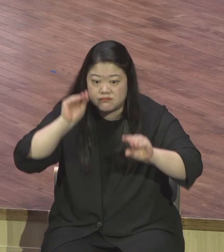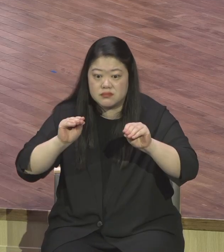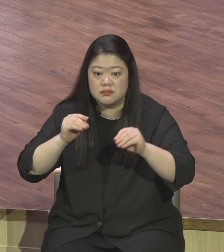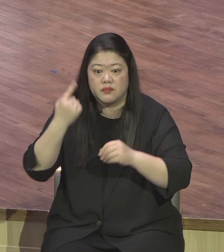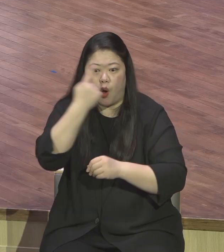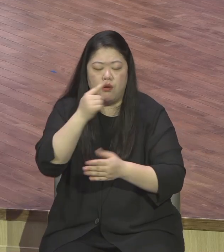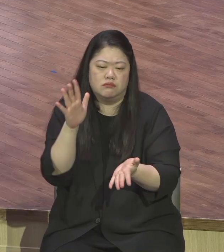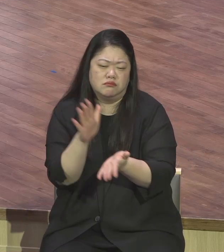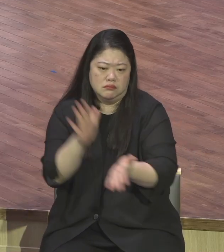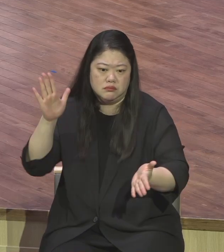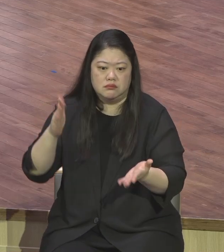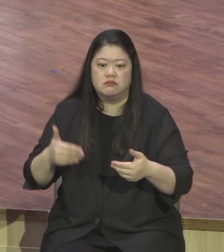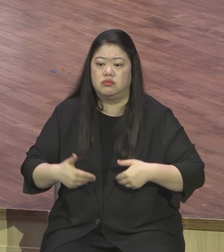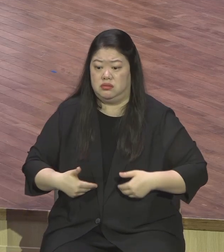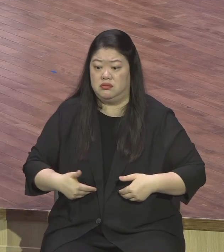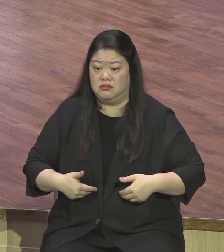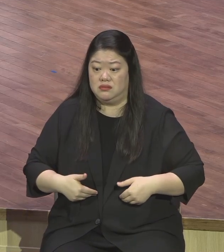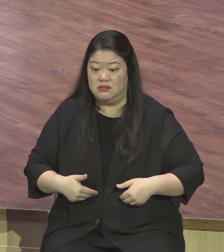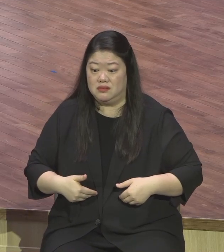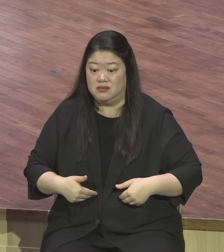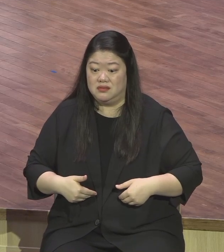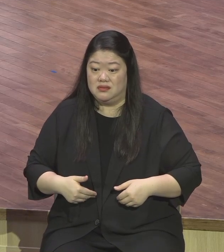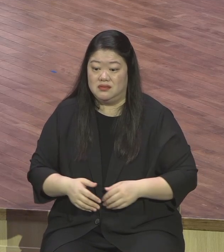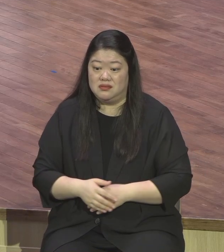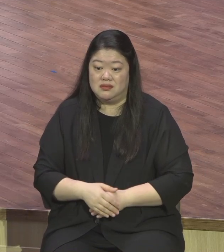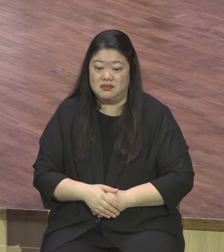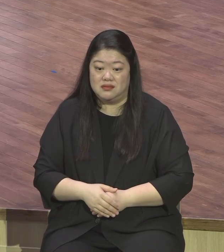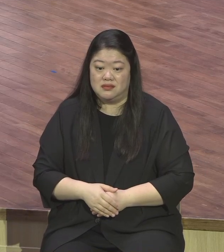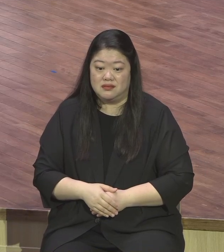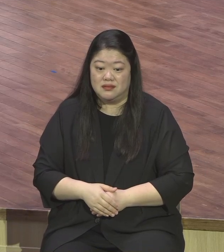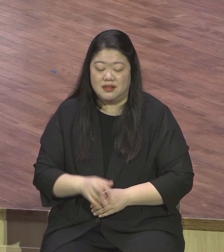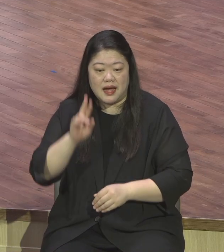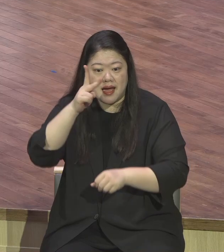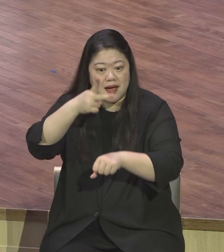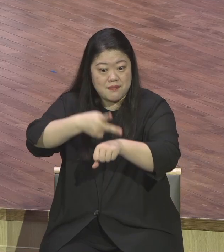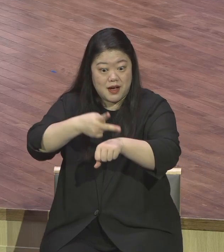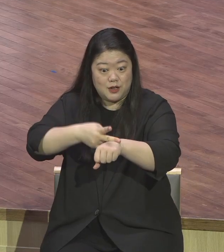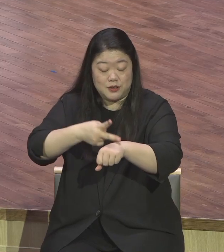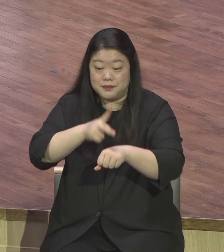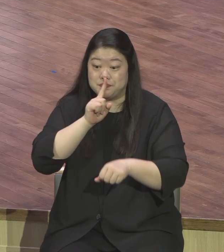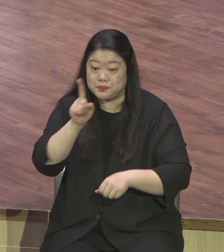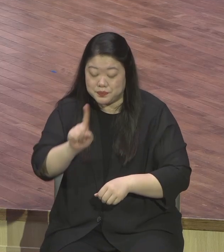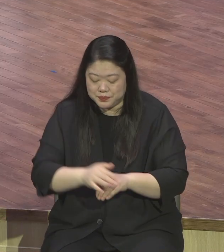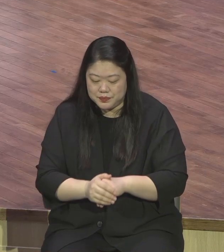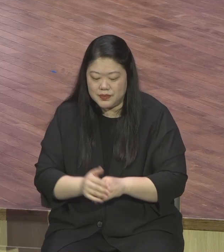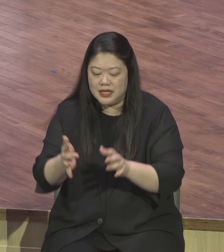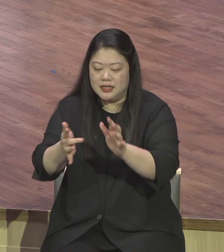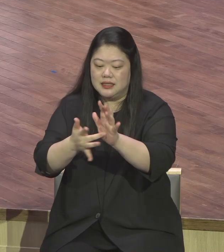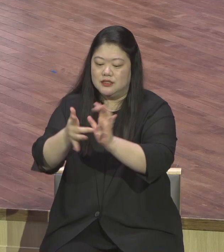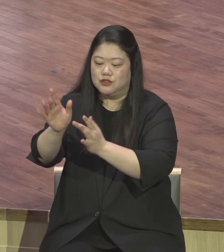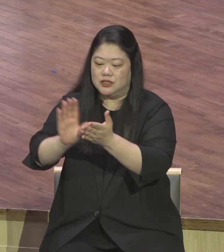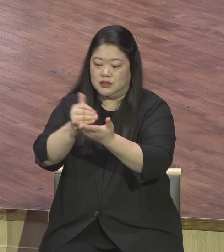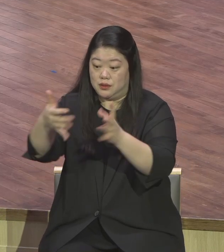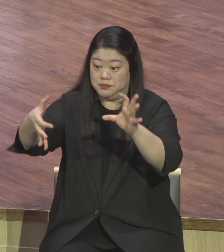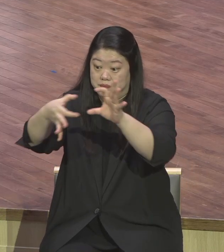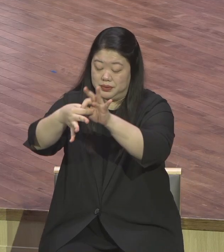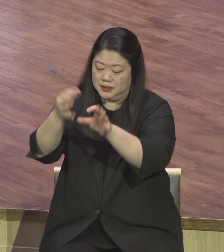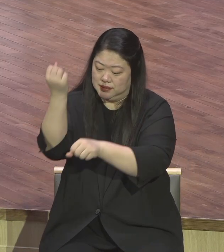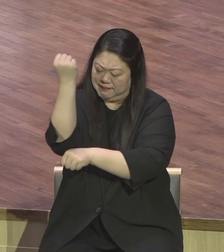열정이 사도 바울은 특별히 예수의 시도 안에 뿌리를 내리고 믿음에 굳게 서서 결국 매지할